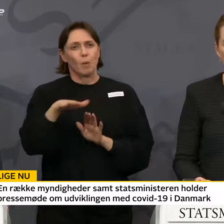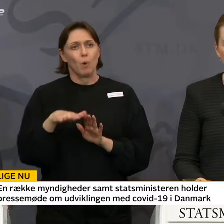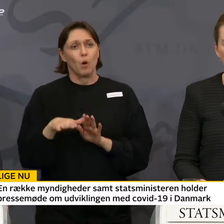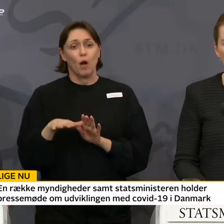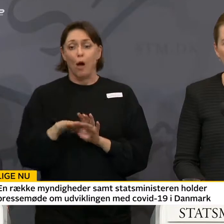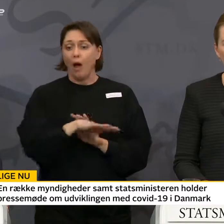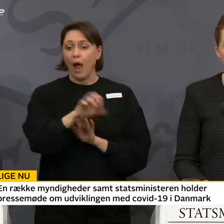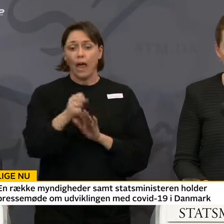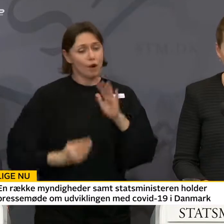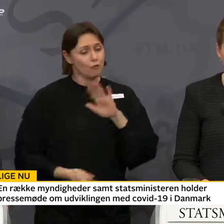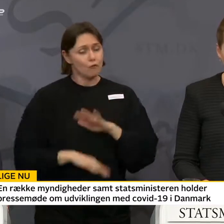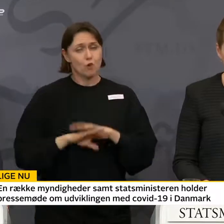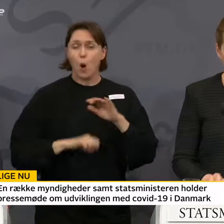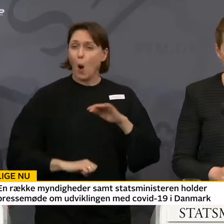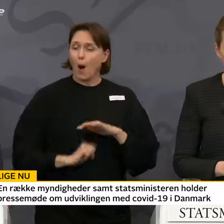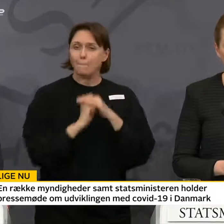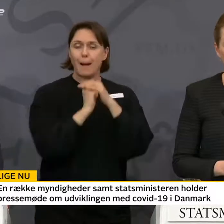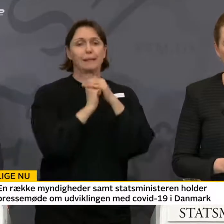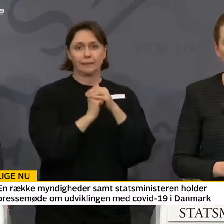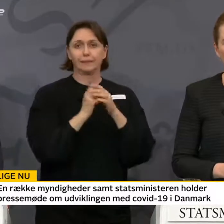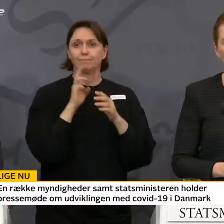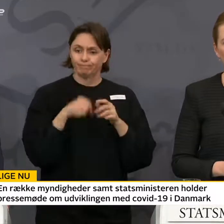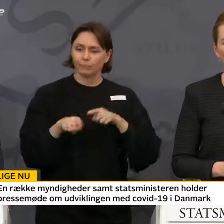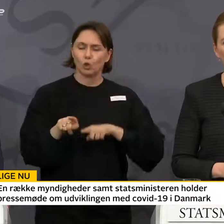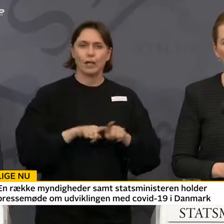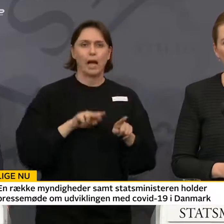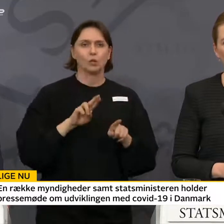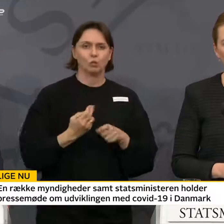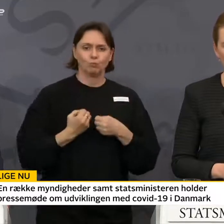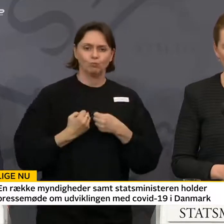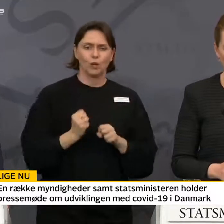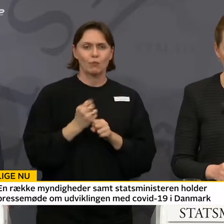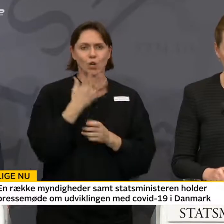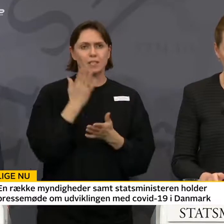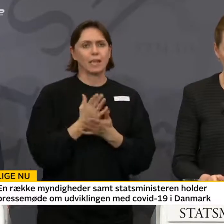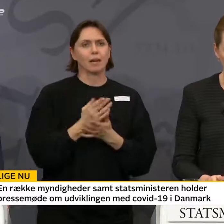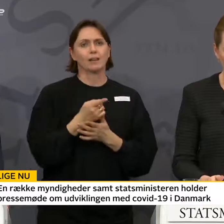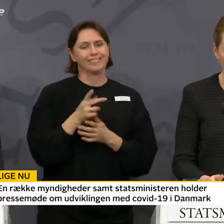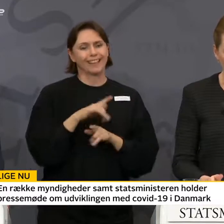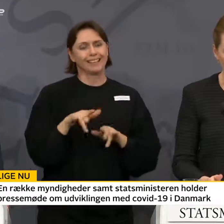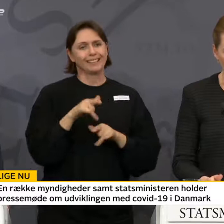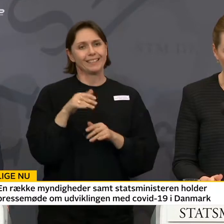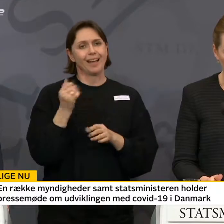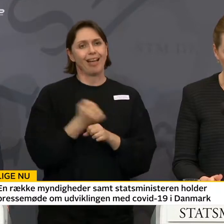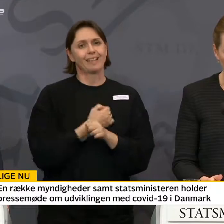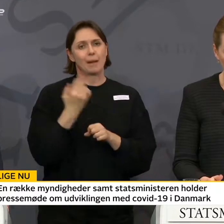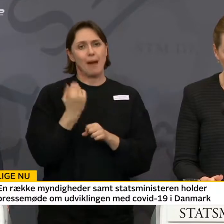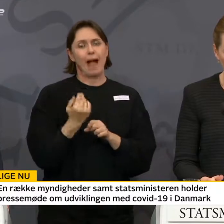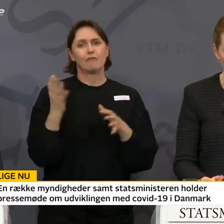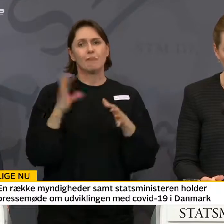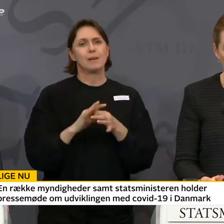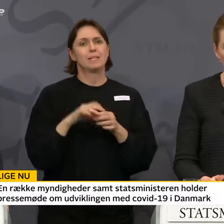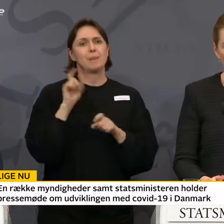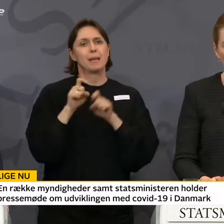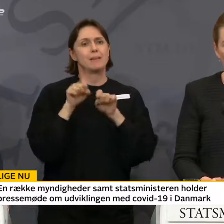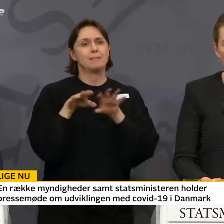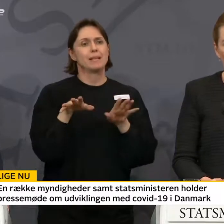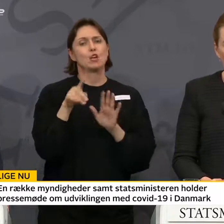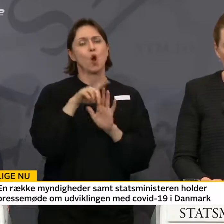opbakning til, at vi går i gang med det for at sikre, at vi har de nødvendige redskaber, for eksempel på epidemilov og anden lovgivning.